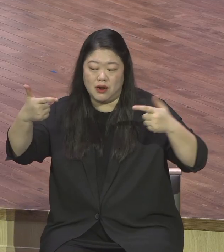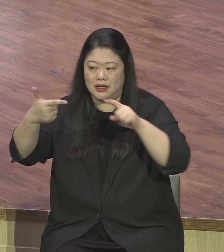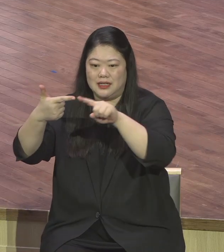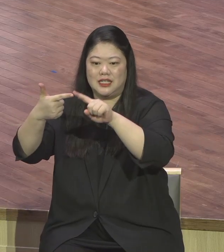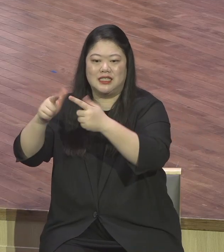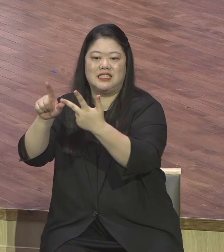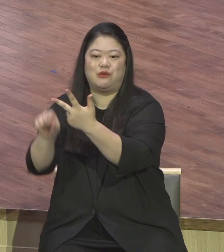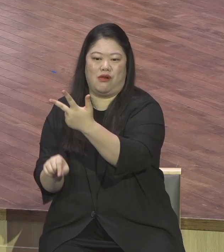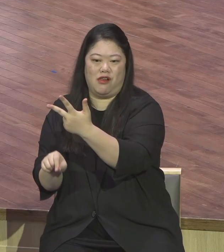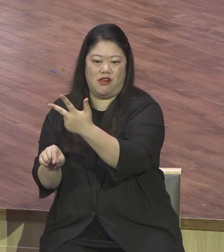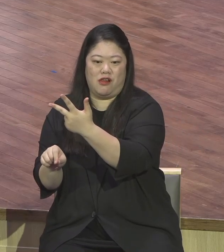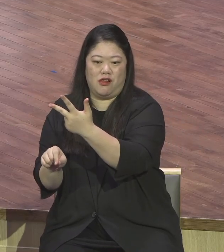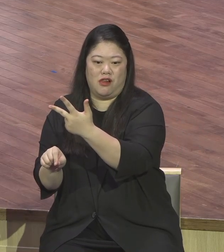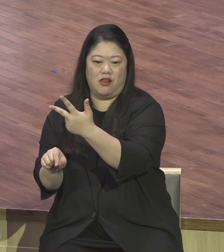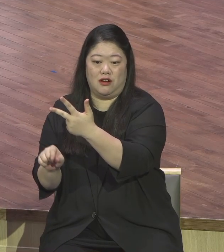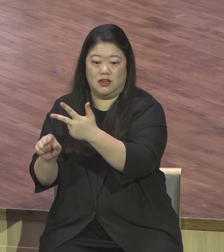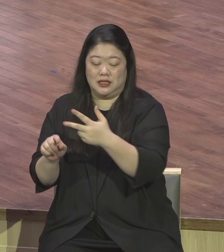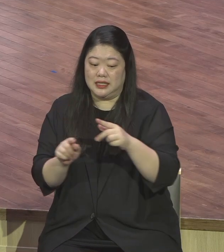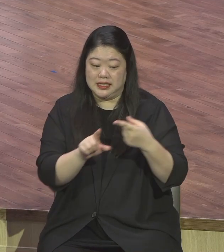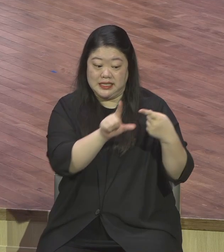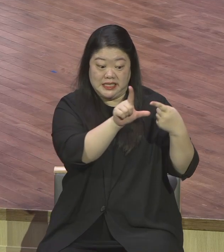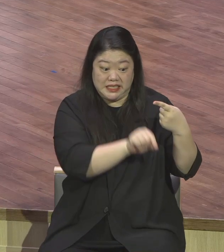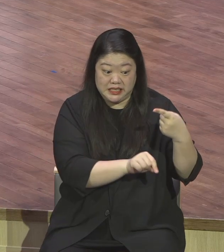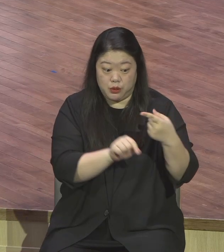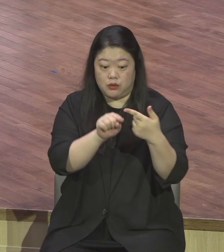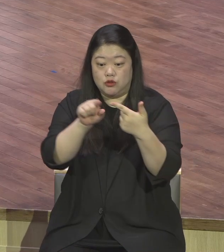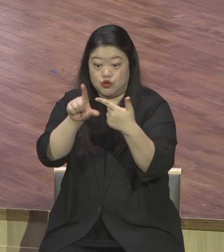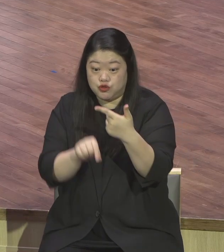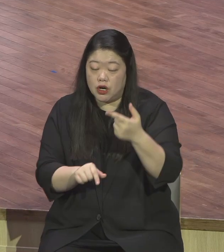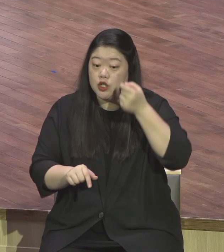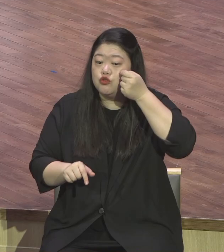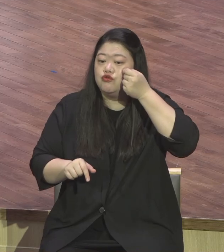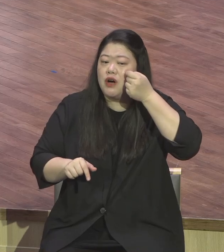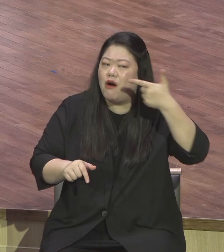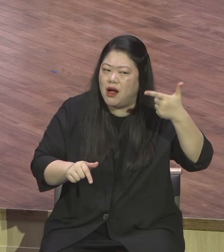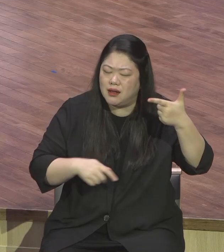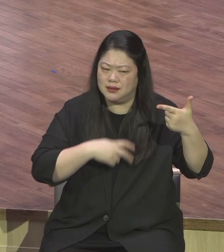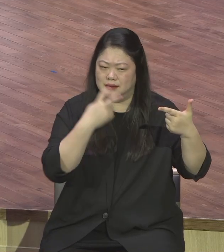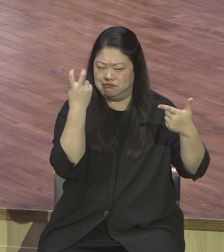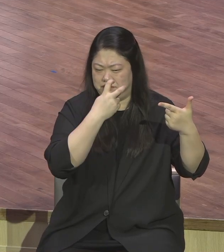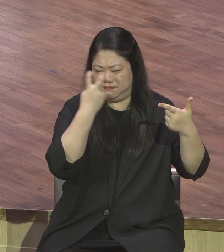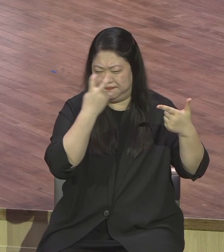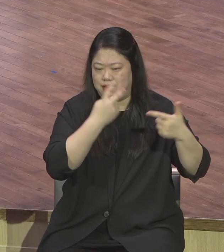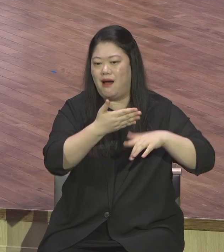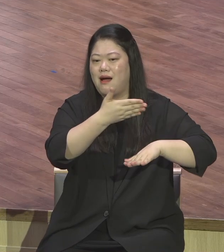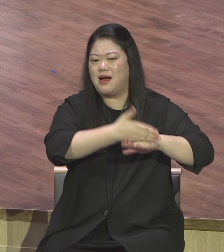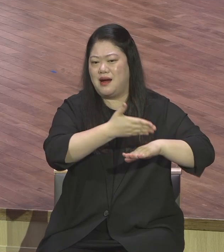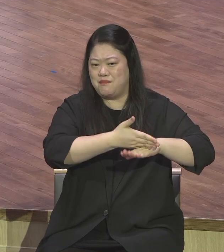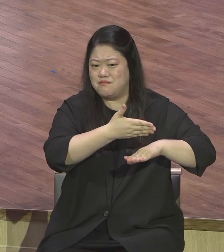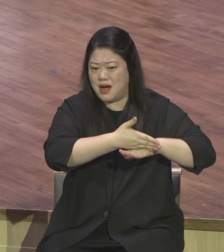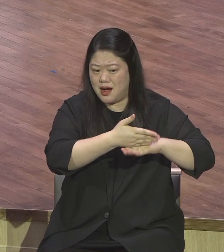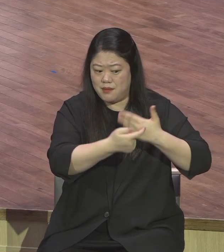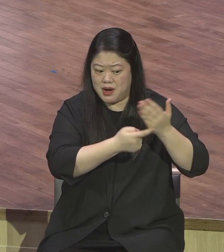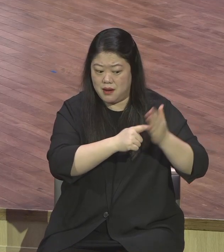1월달부터 6월달까지 전반을 지켜주신 하나님께서 후반에도 더 크게 축복하시면서